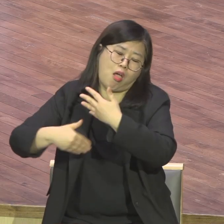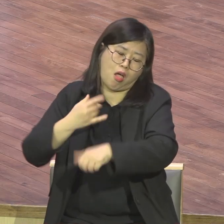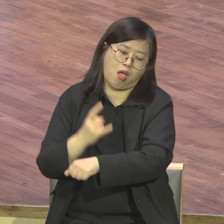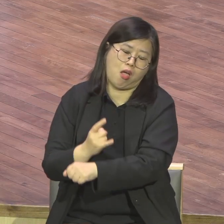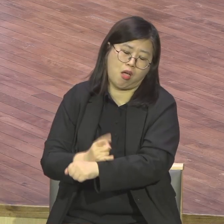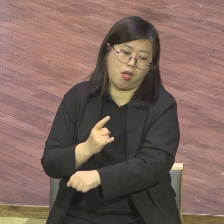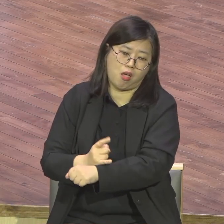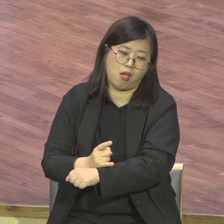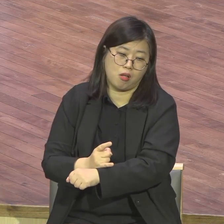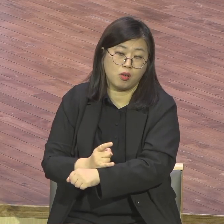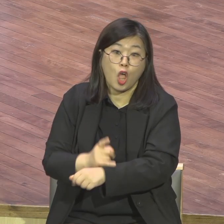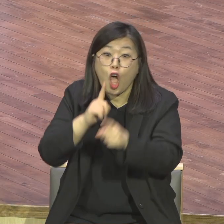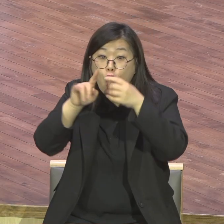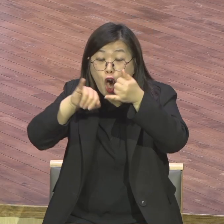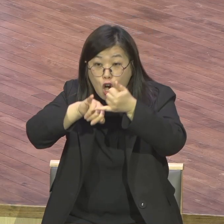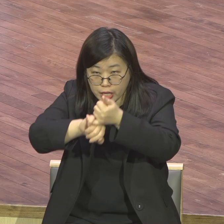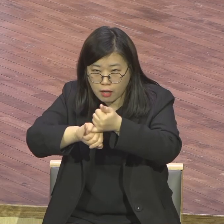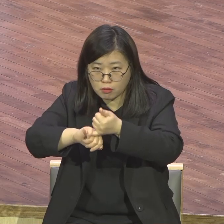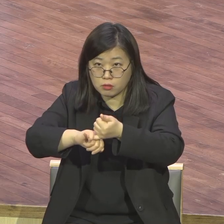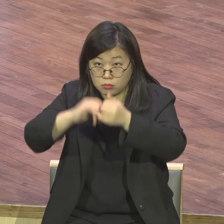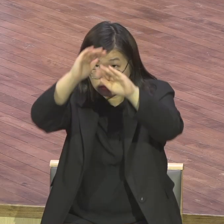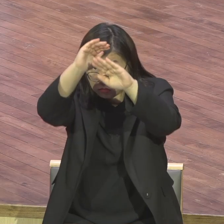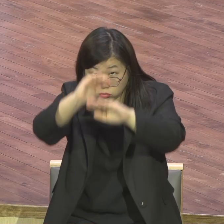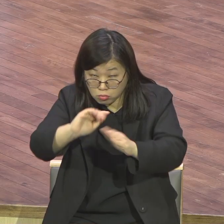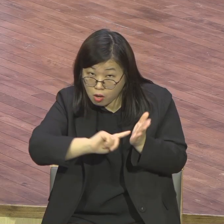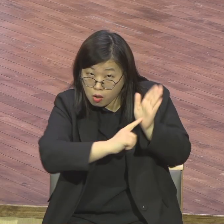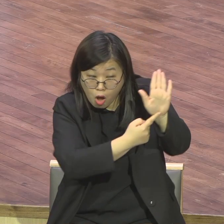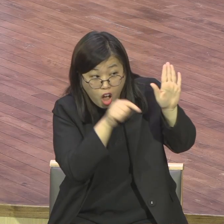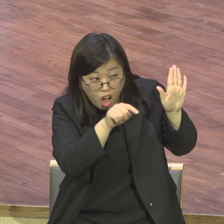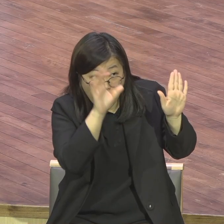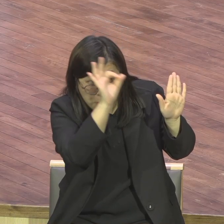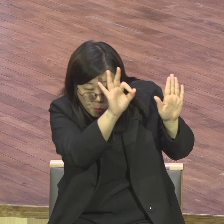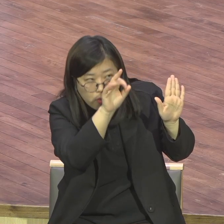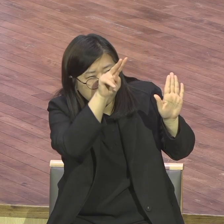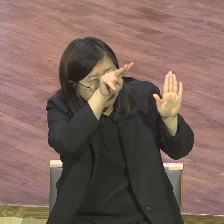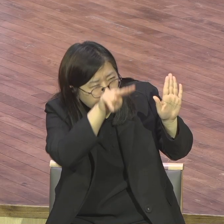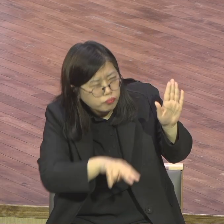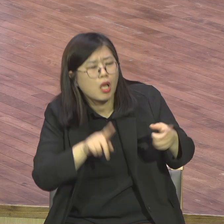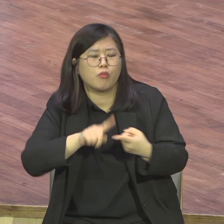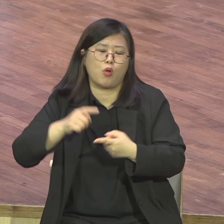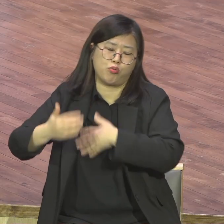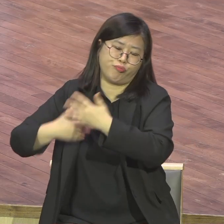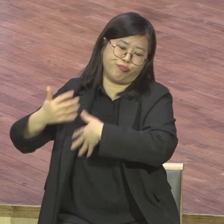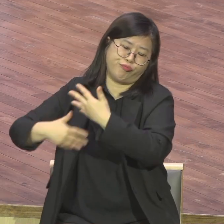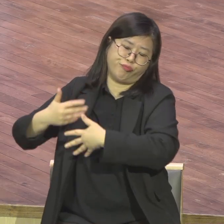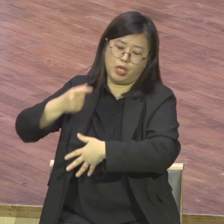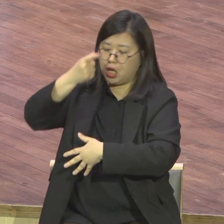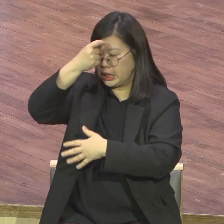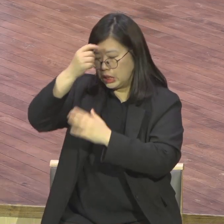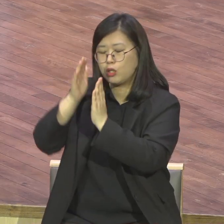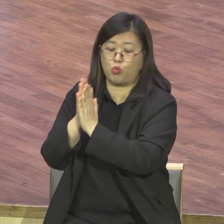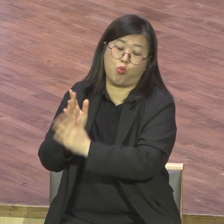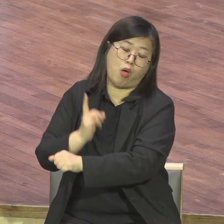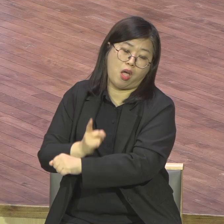그래서 제가 강의 설교를 한 겁니다 하나님 말씀하신 걸 교인들이 받아가지고 그걸 기도해야 응답을 받지